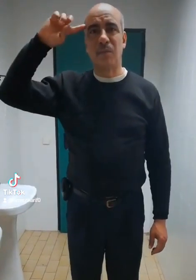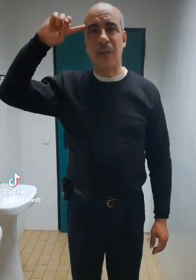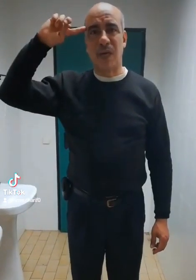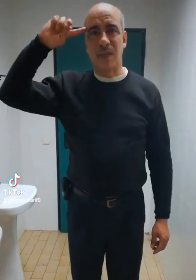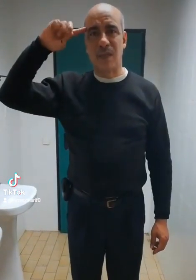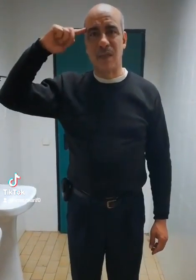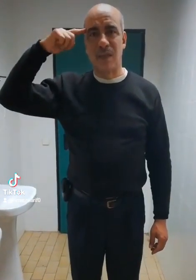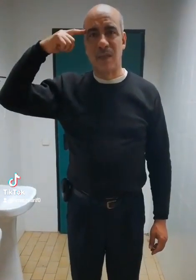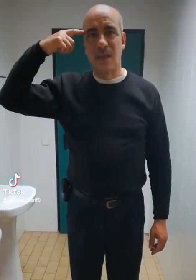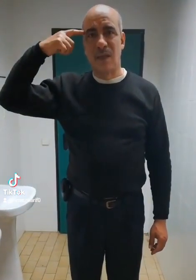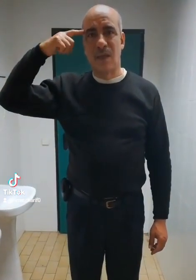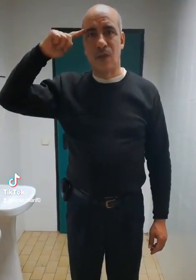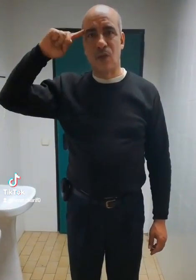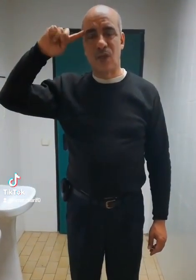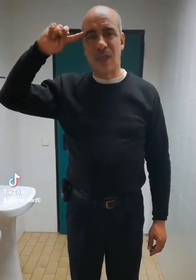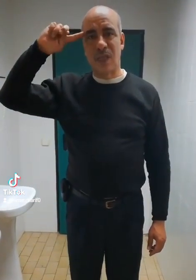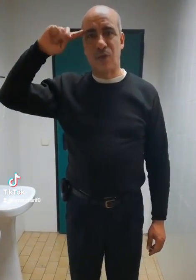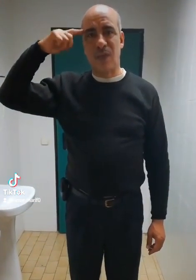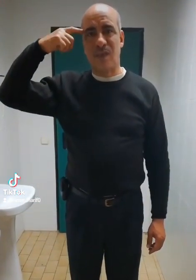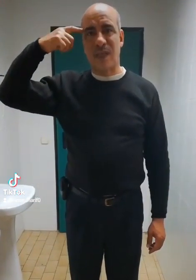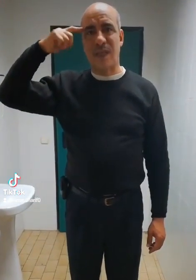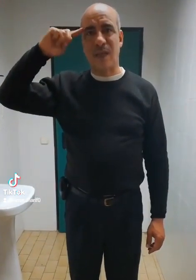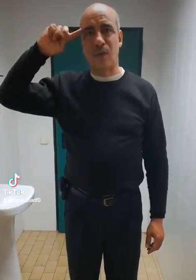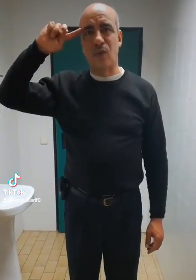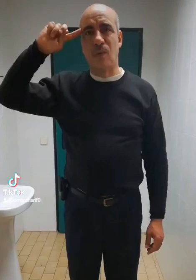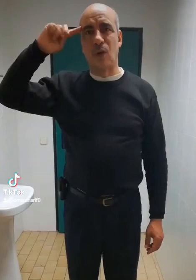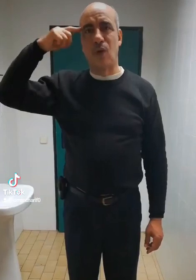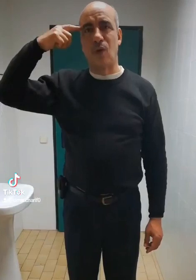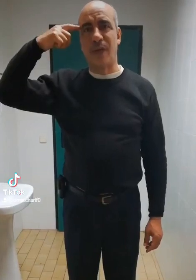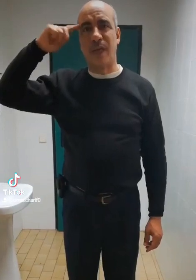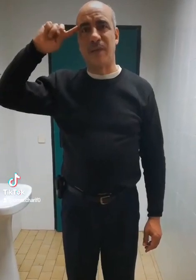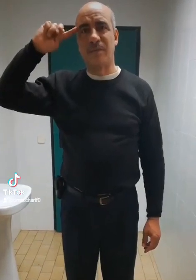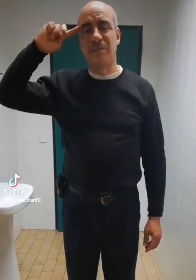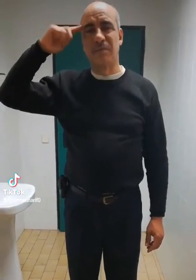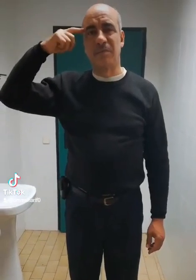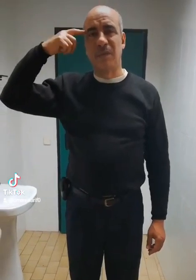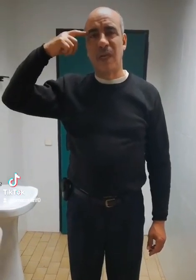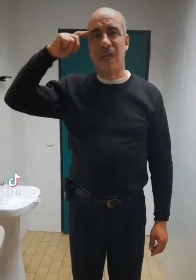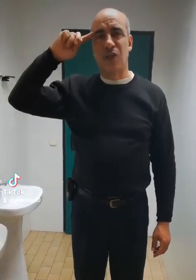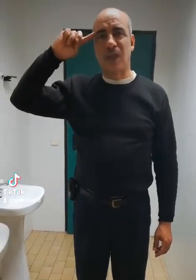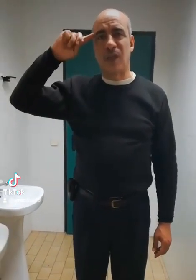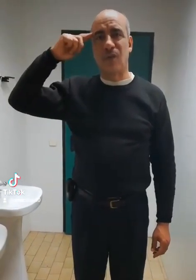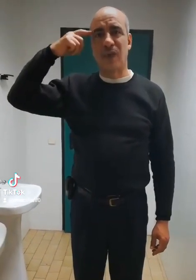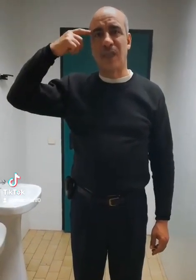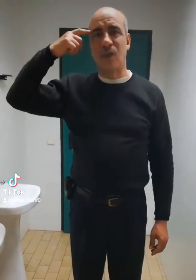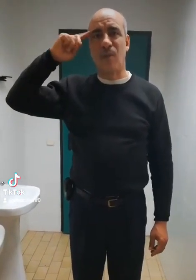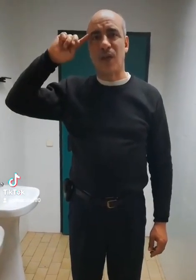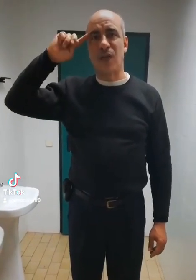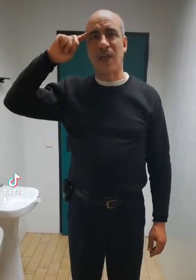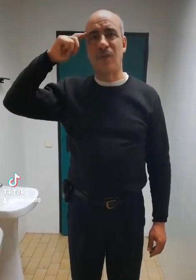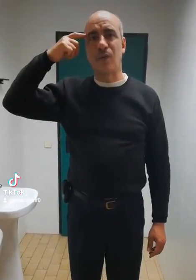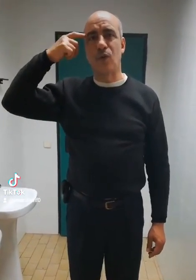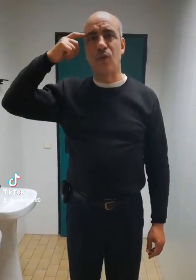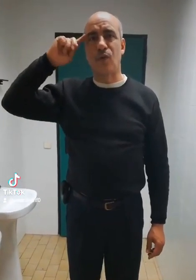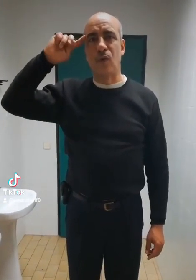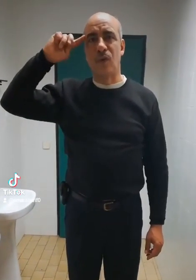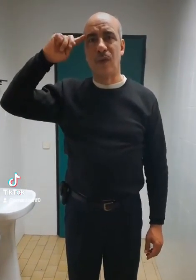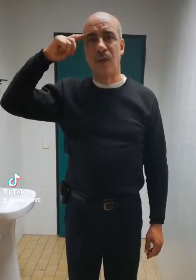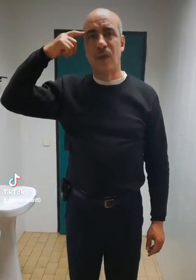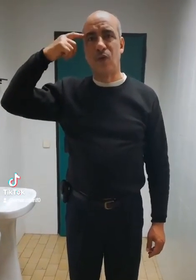par ici, ce geste est universel, tout le monde le connaît, l'Algérie veut traiter Omar Sharif de fou, de